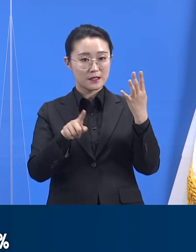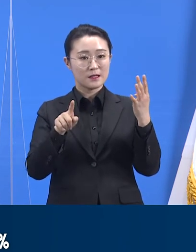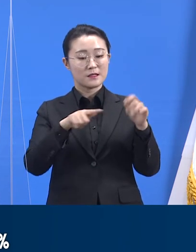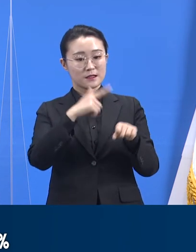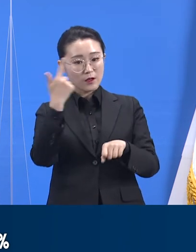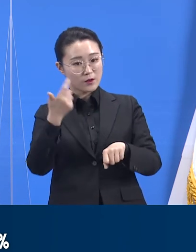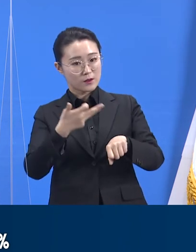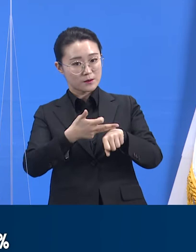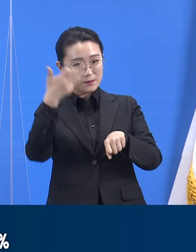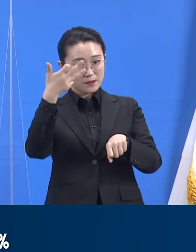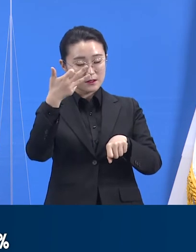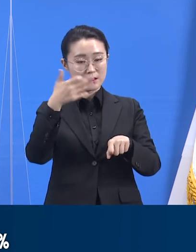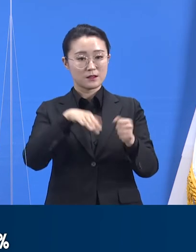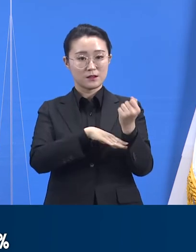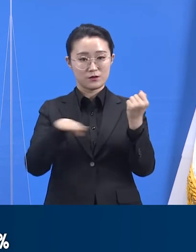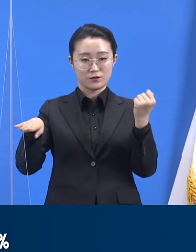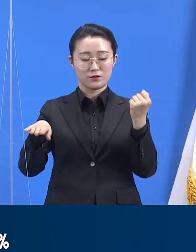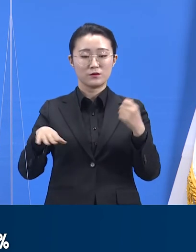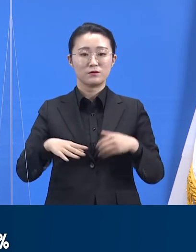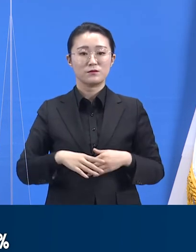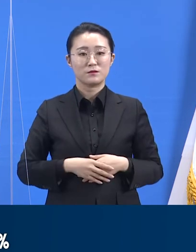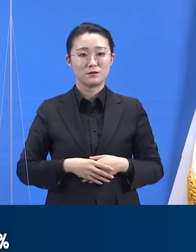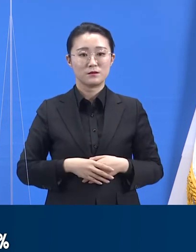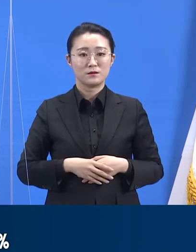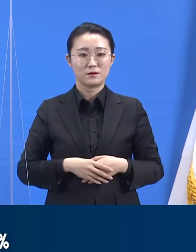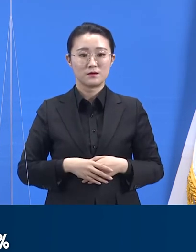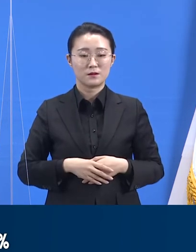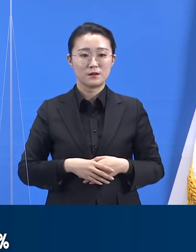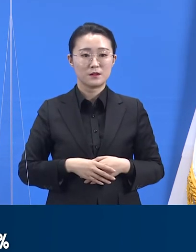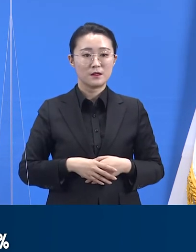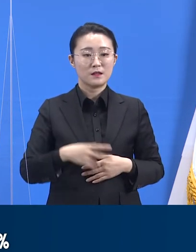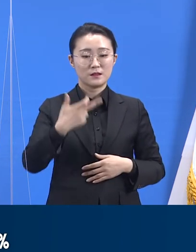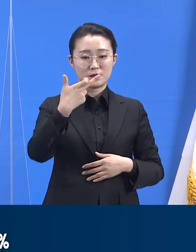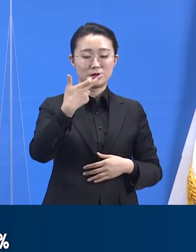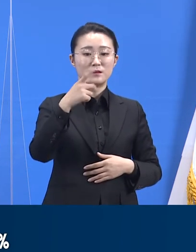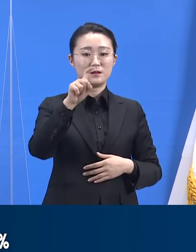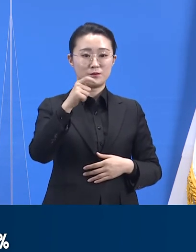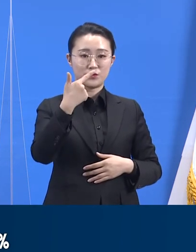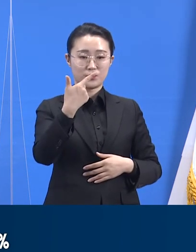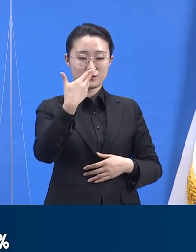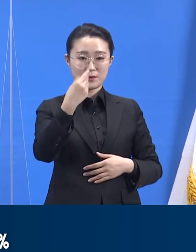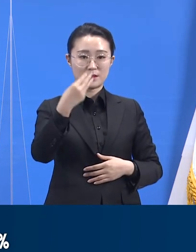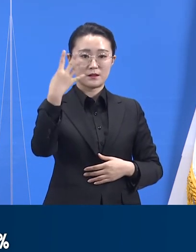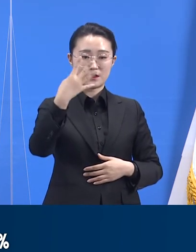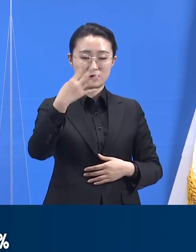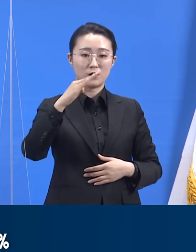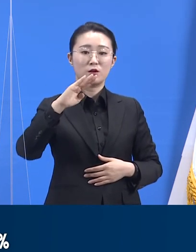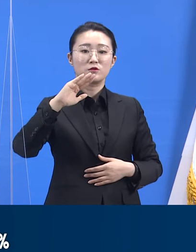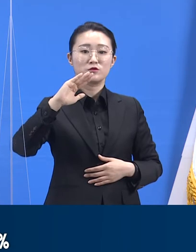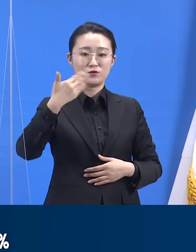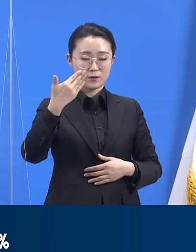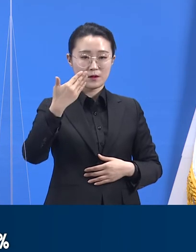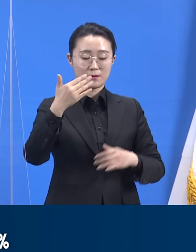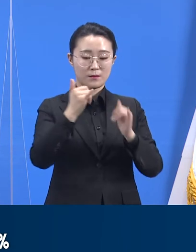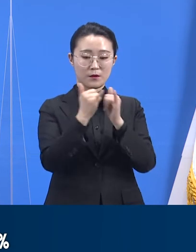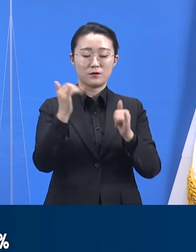17만 8,061명 중 16만 4,935명이 동의하였으며